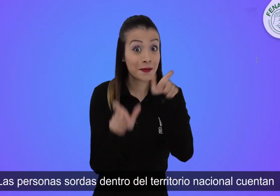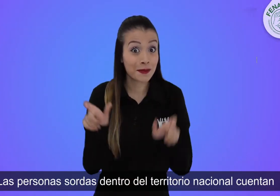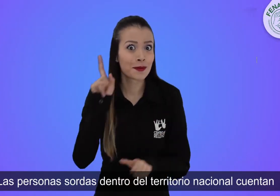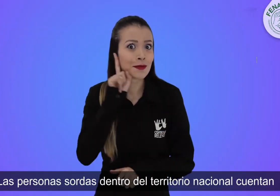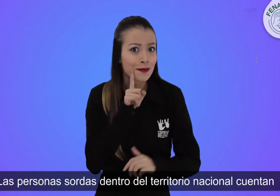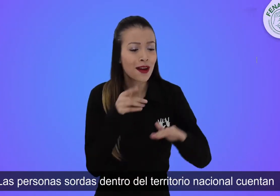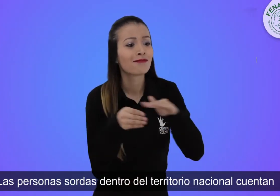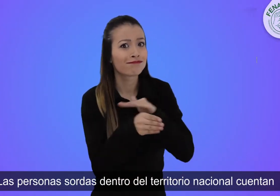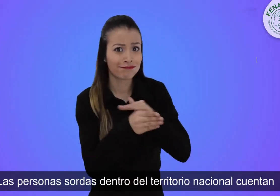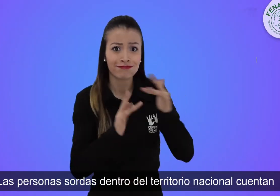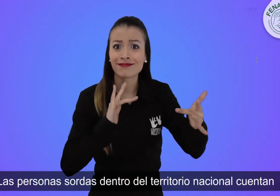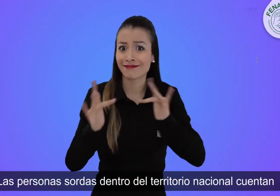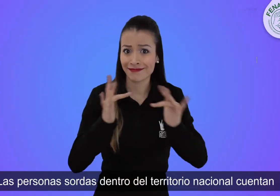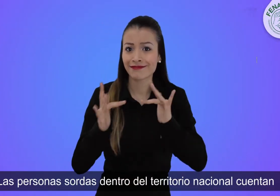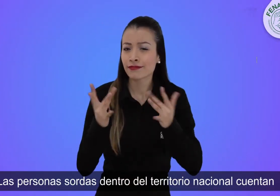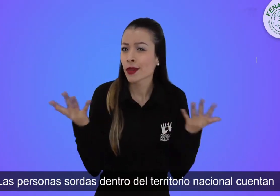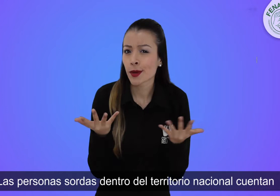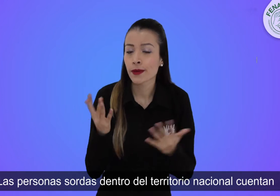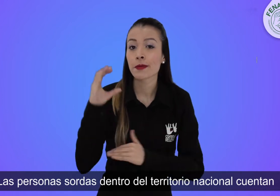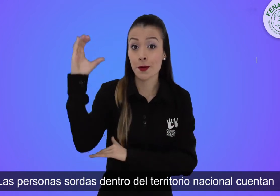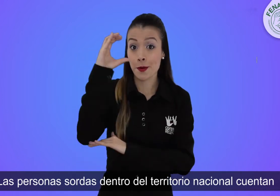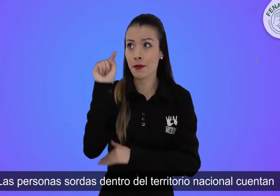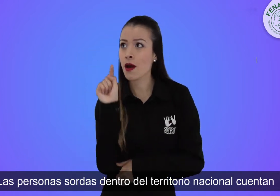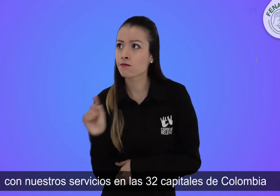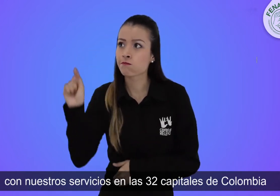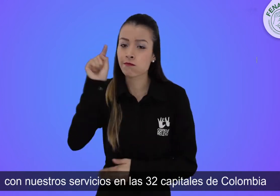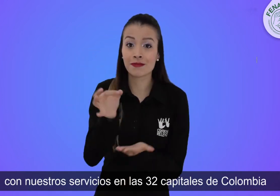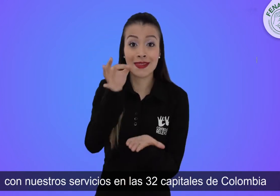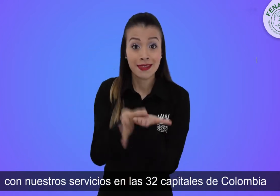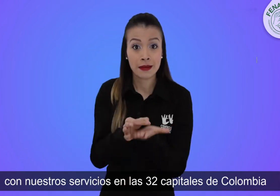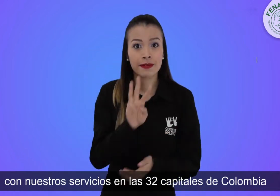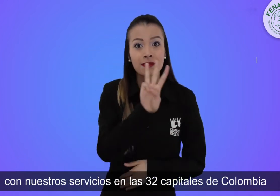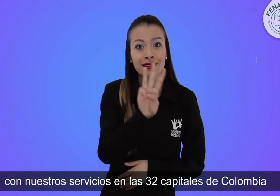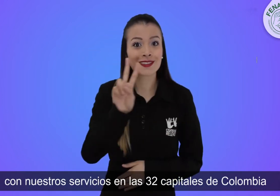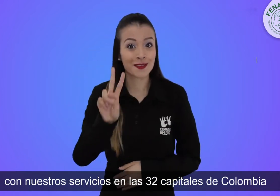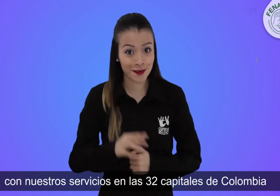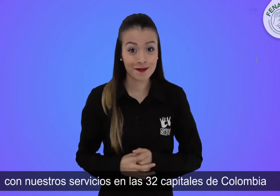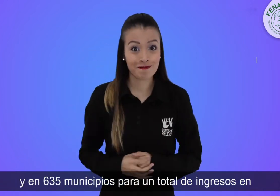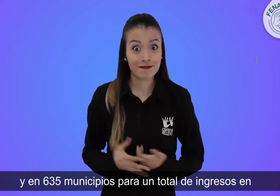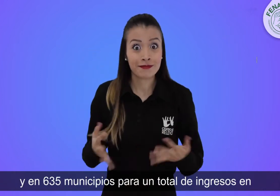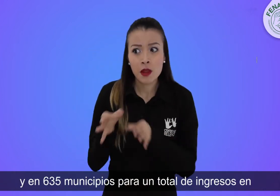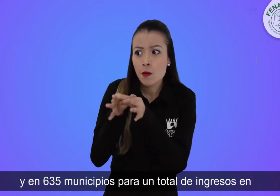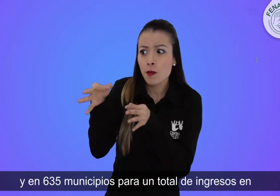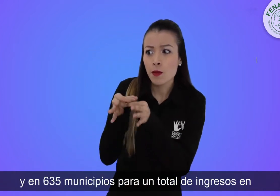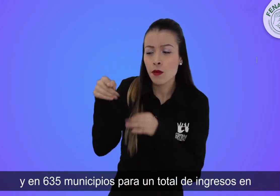sordas dentro del territorio nacional cuentan con nuestros servicios en las 32 capitales de Colombia y en